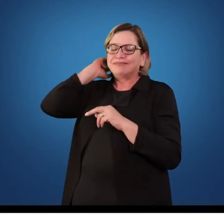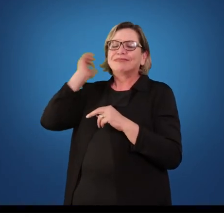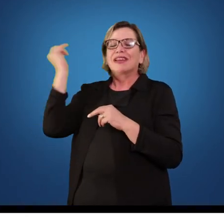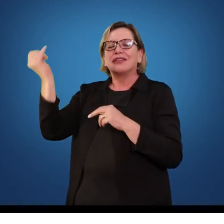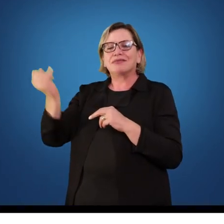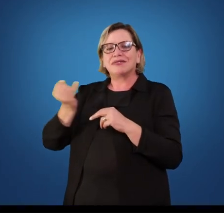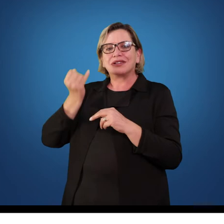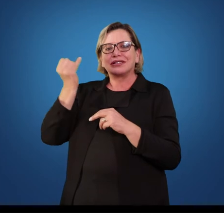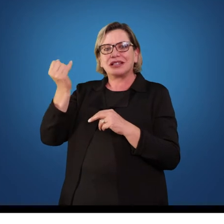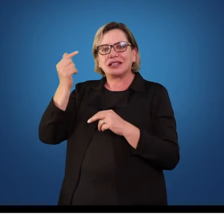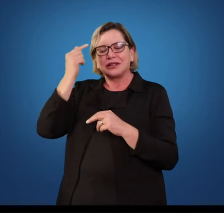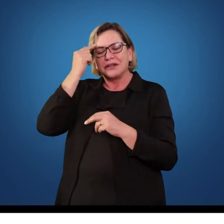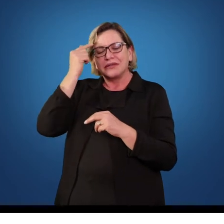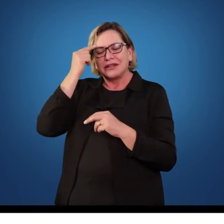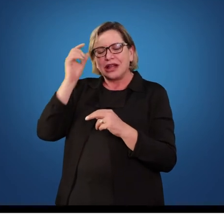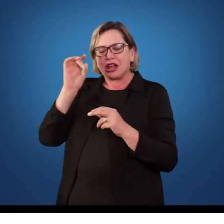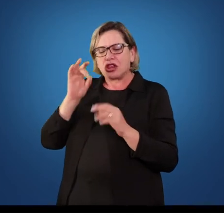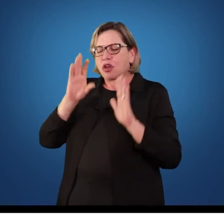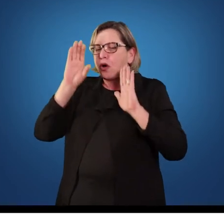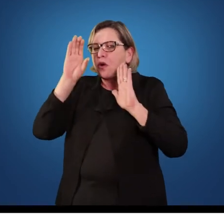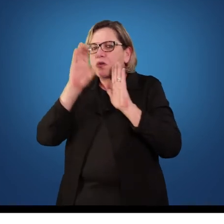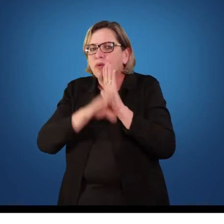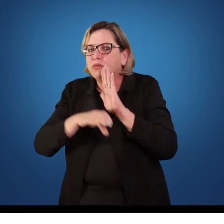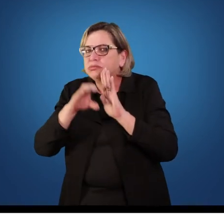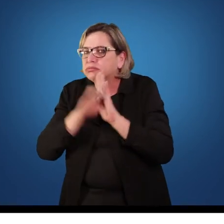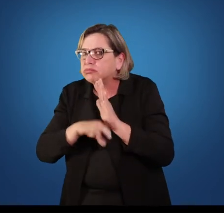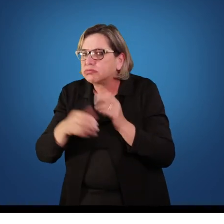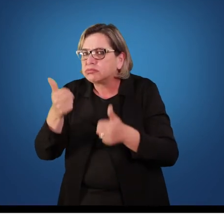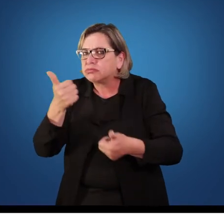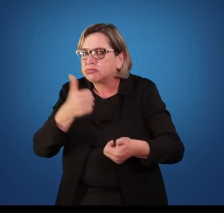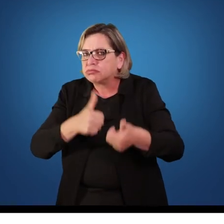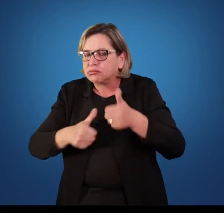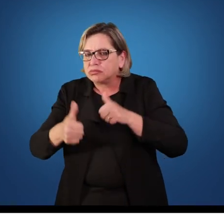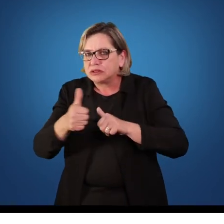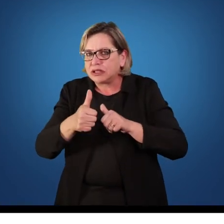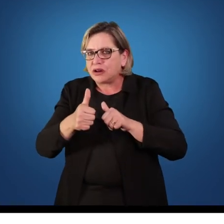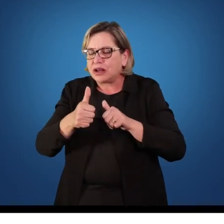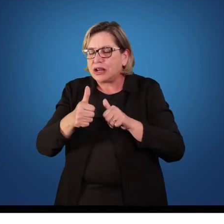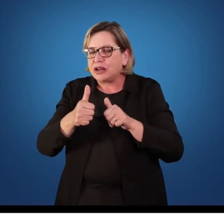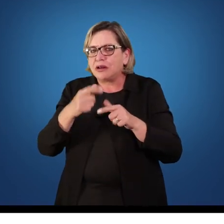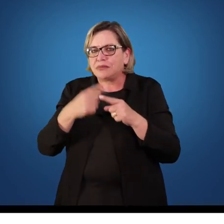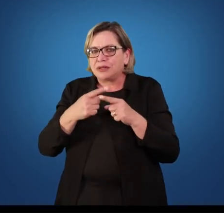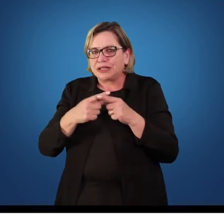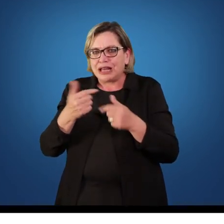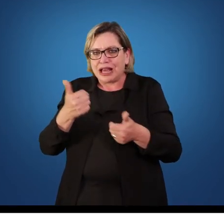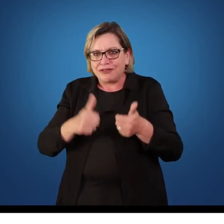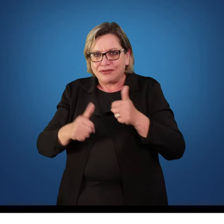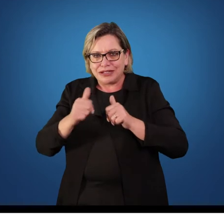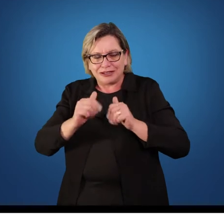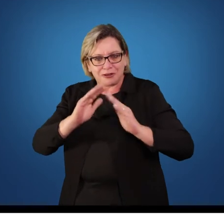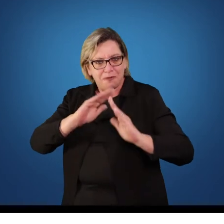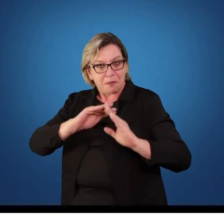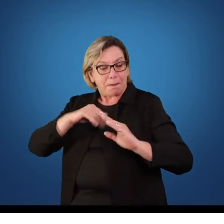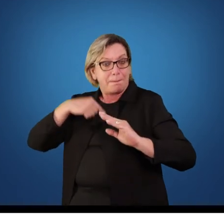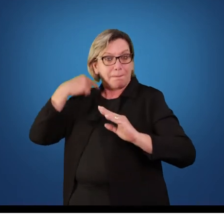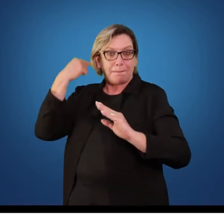avaliação nessa dimensão conceitual, mas também a avaliação vai além nela. Avalia na dimensão conceitual, na dimensão